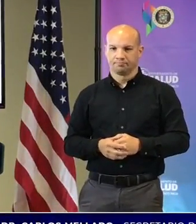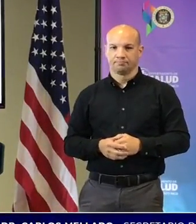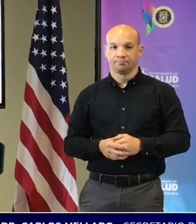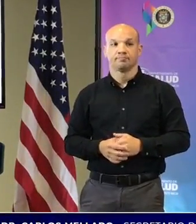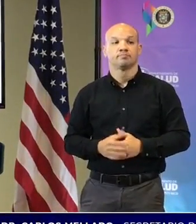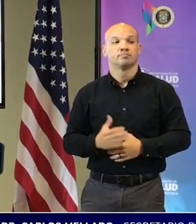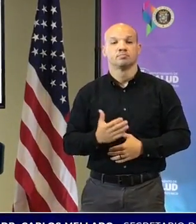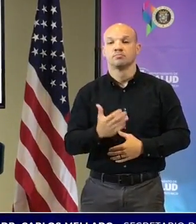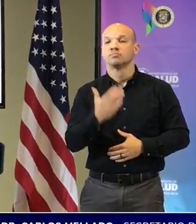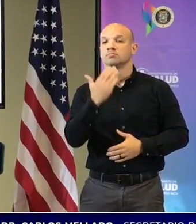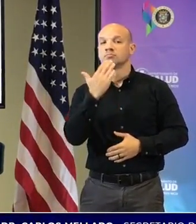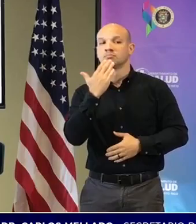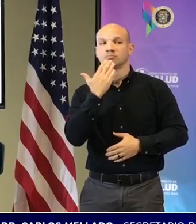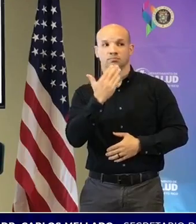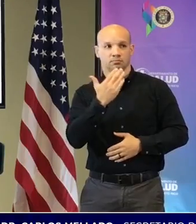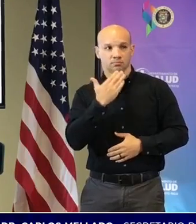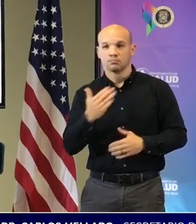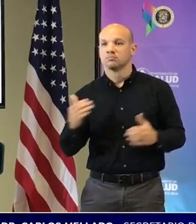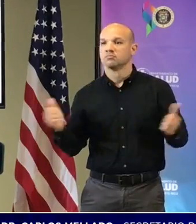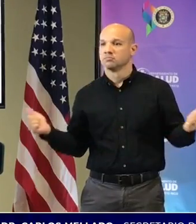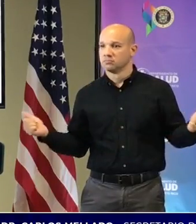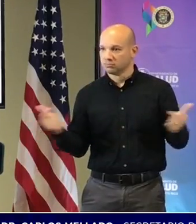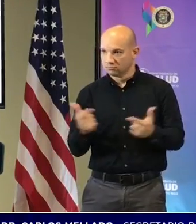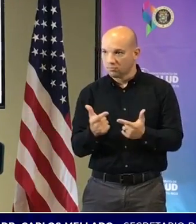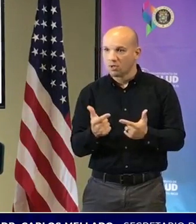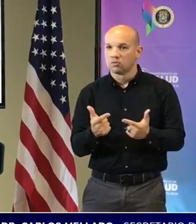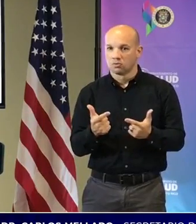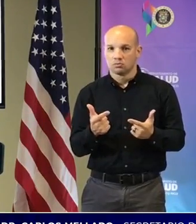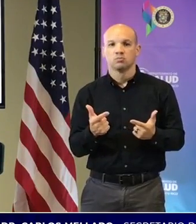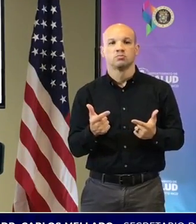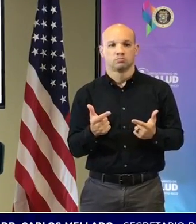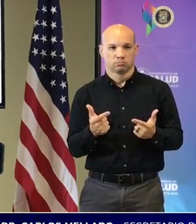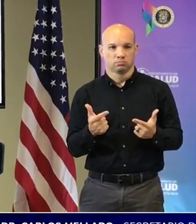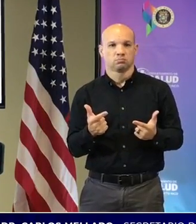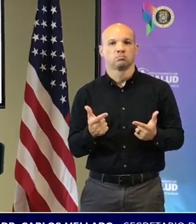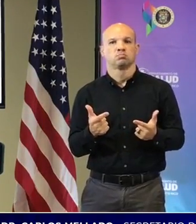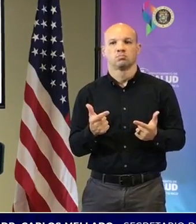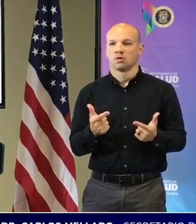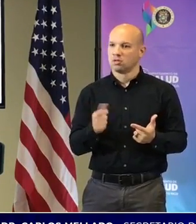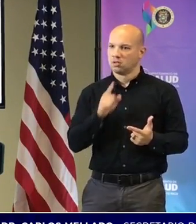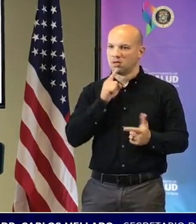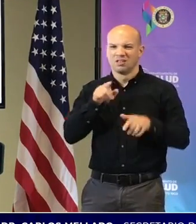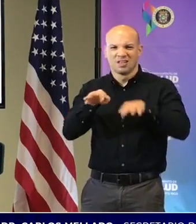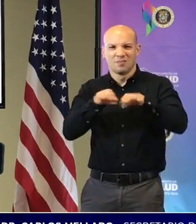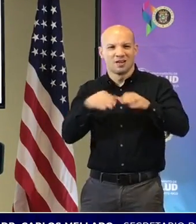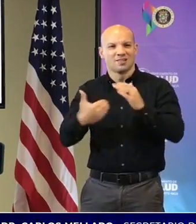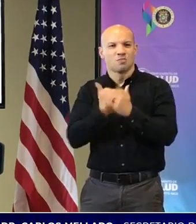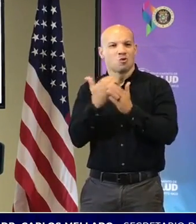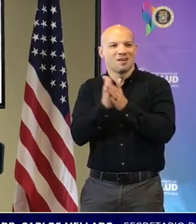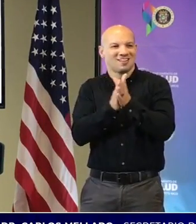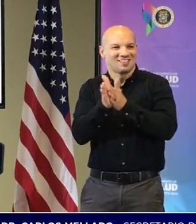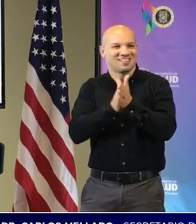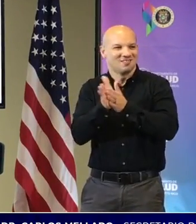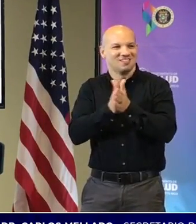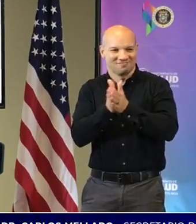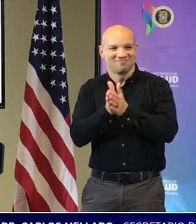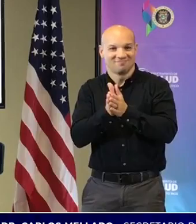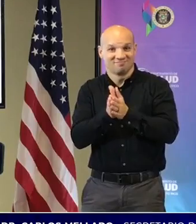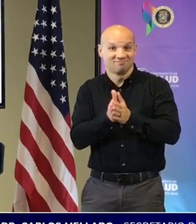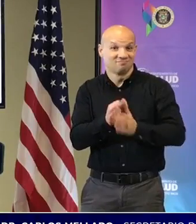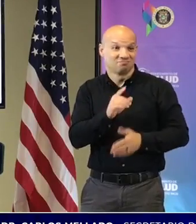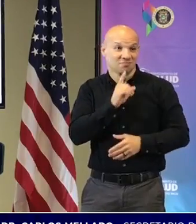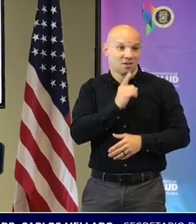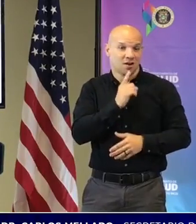gracias a todos por hablar de esta nueva iniciativa que es algo que ciertamente